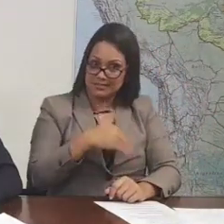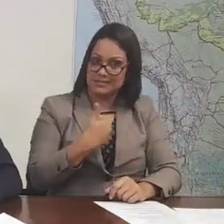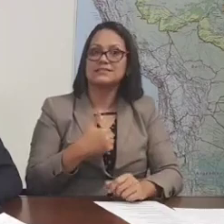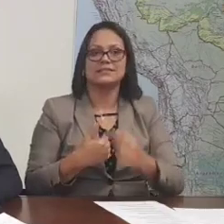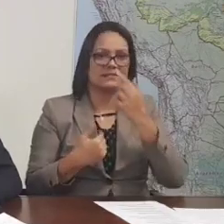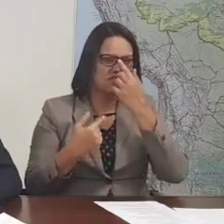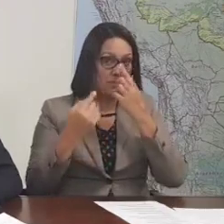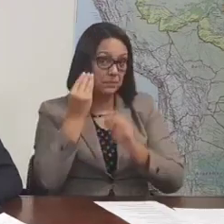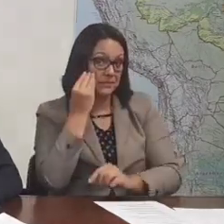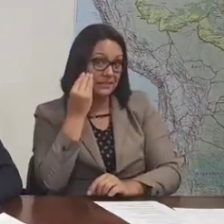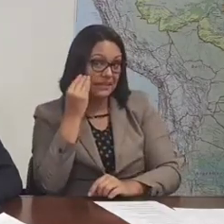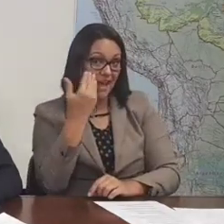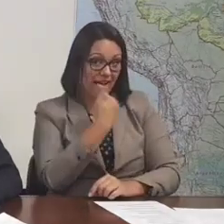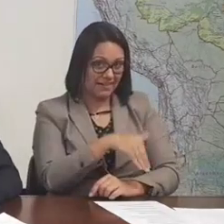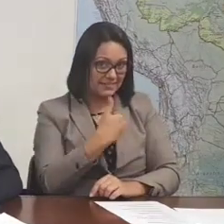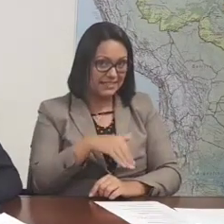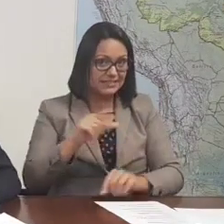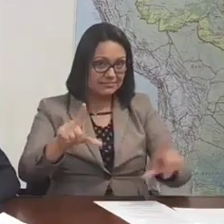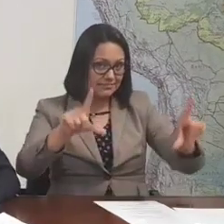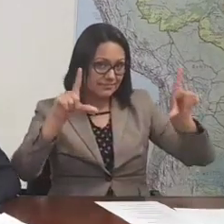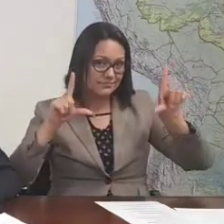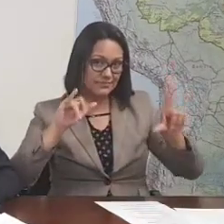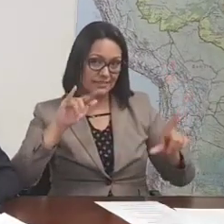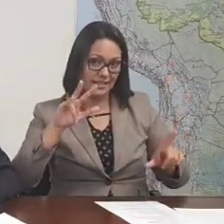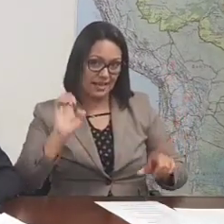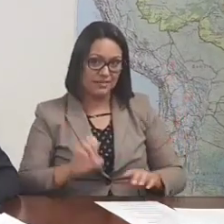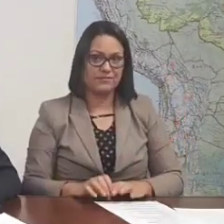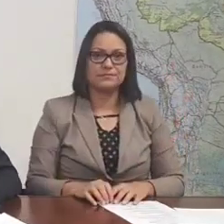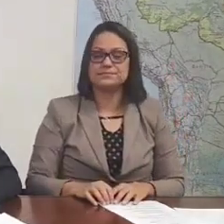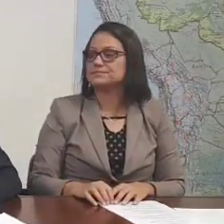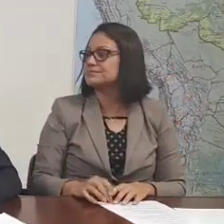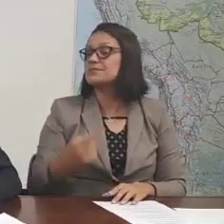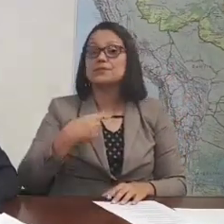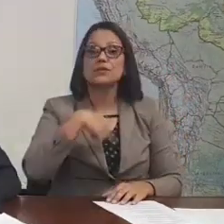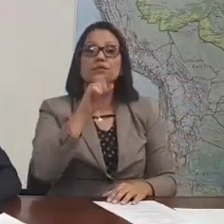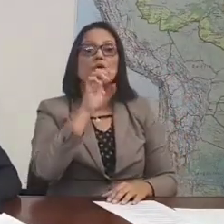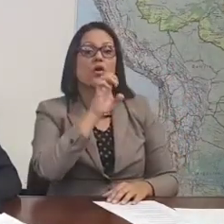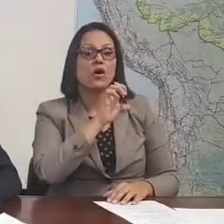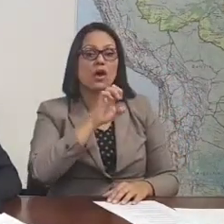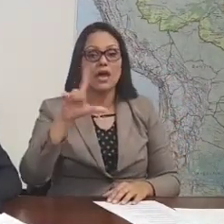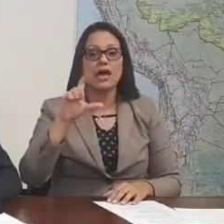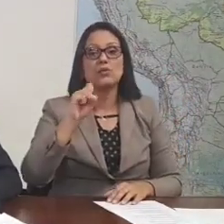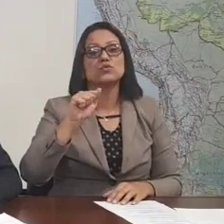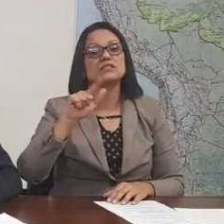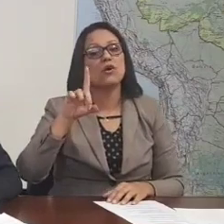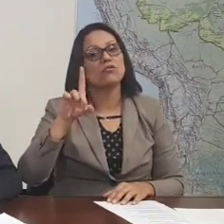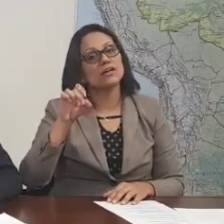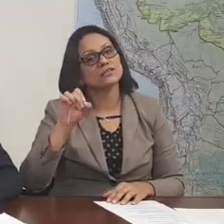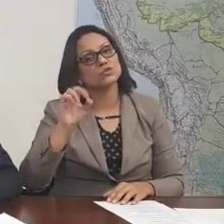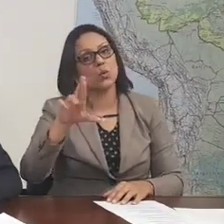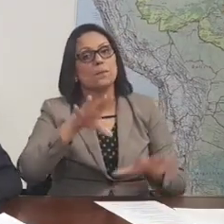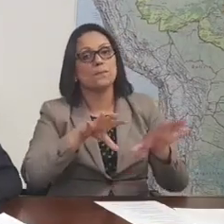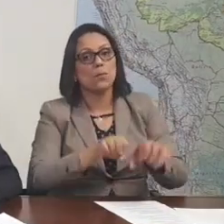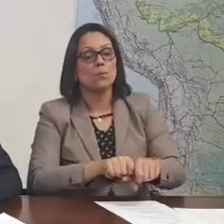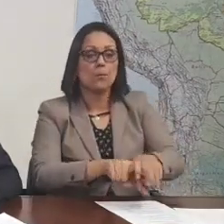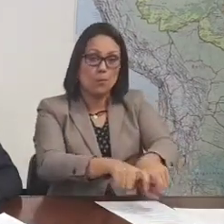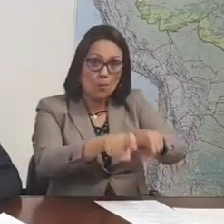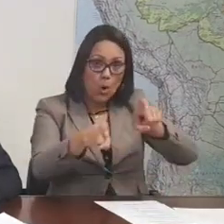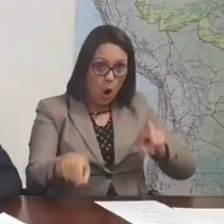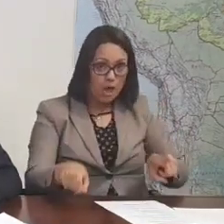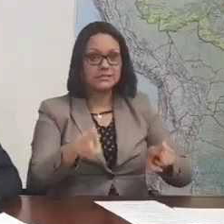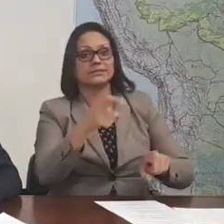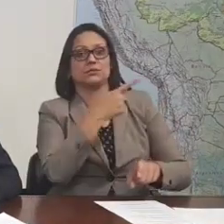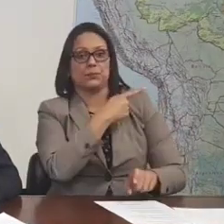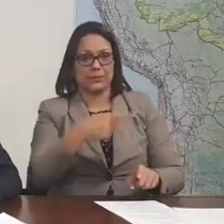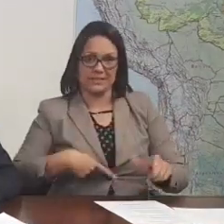fazer, se Deus quiser, a live lá da Argentina no mesmo horário. Estou indo para El Salvador representar o presidente na posse do presidente de El Salvador. Muito